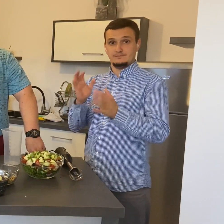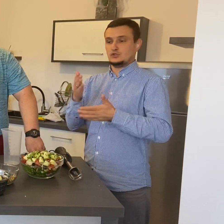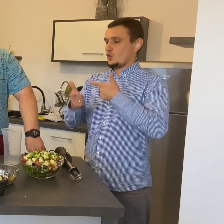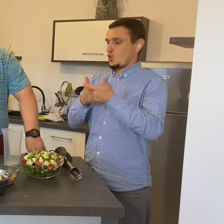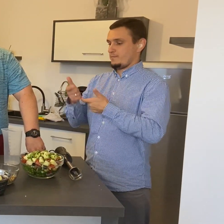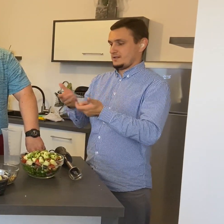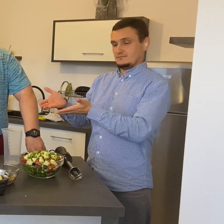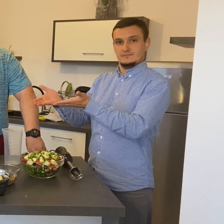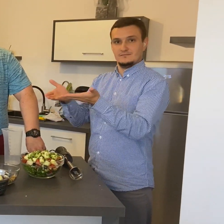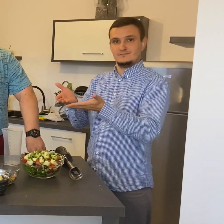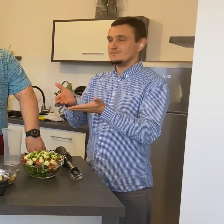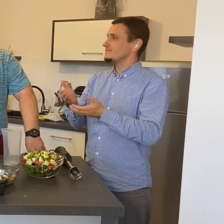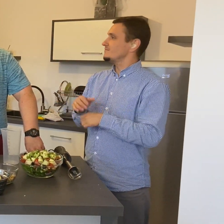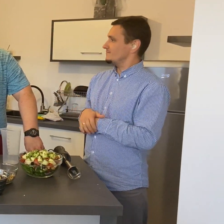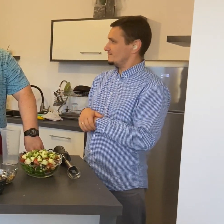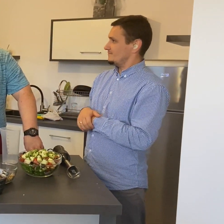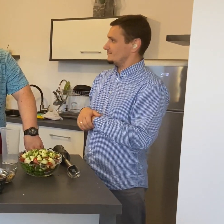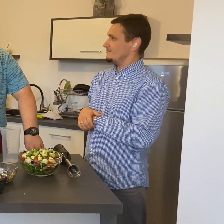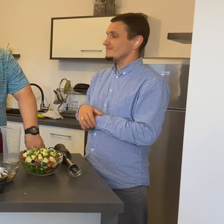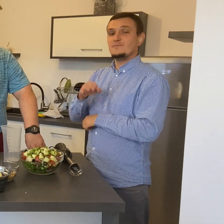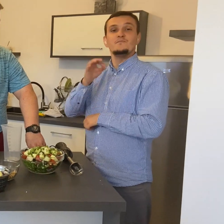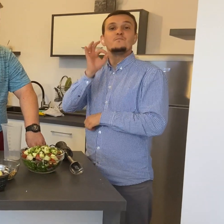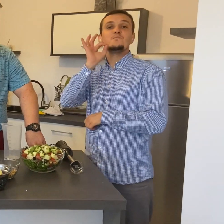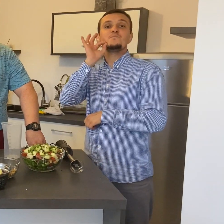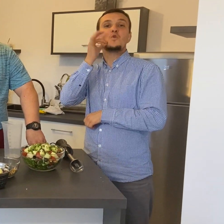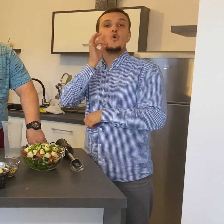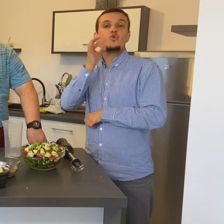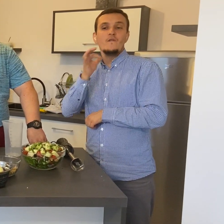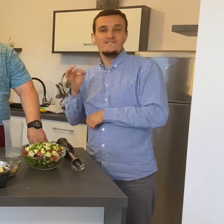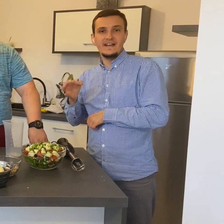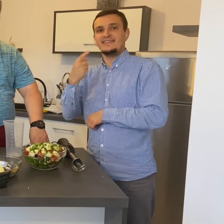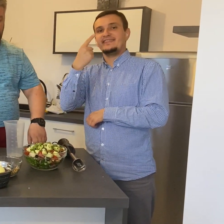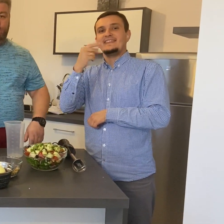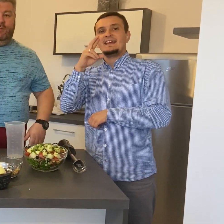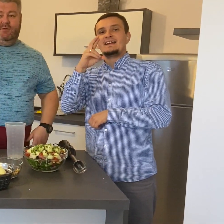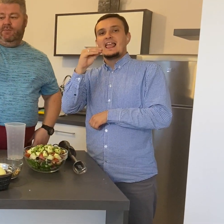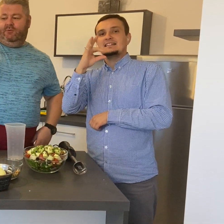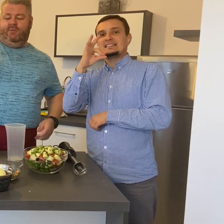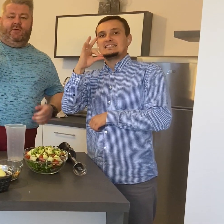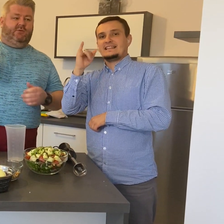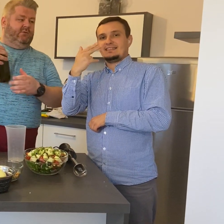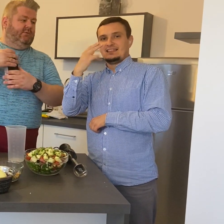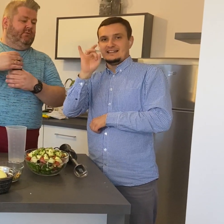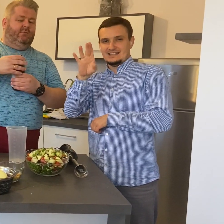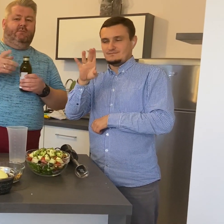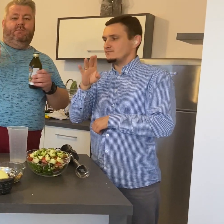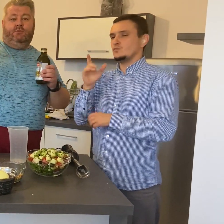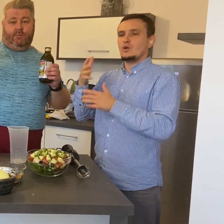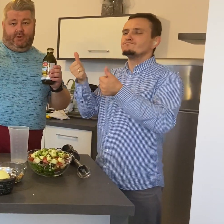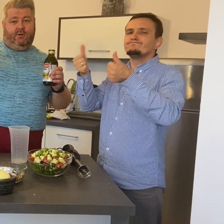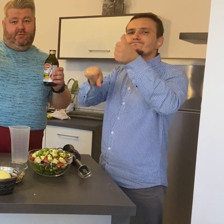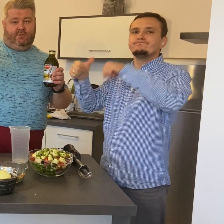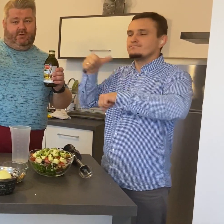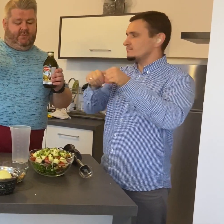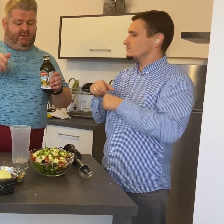Zaczynamy przygotowywać miodowy dressing. Będziemy potrzebować dobrej oliwy z oliwek,